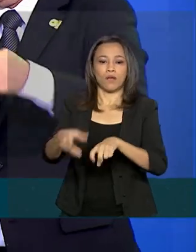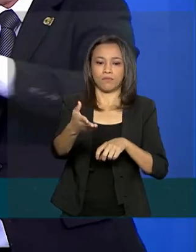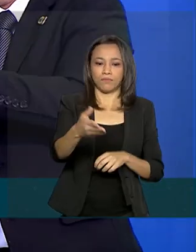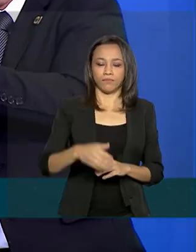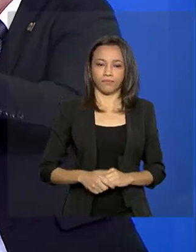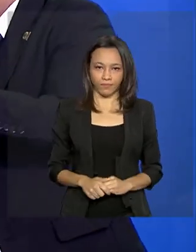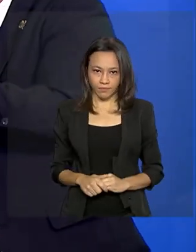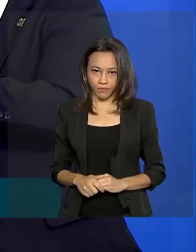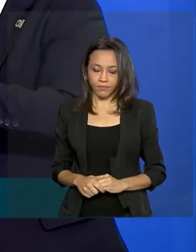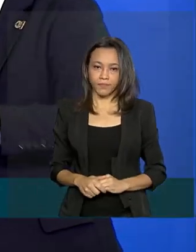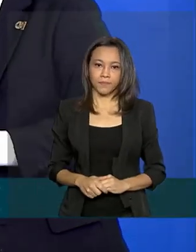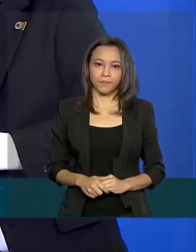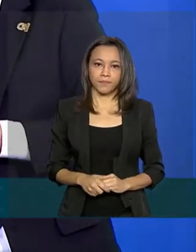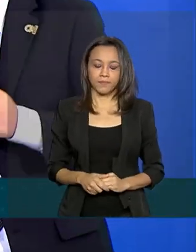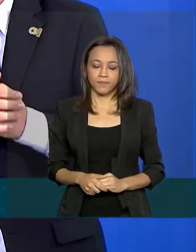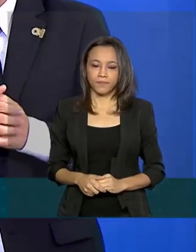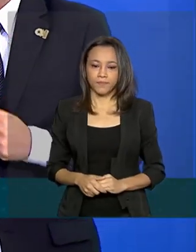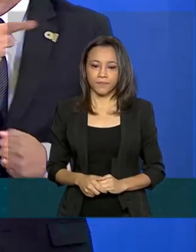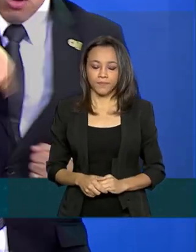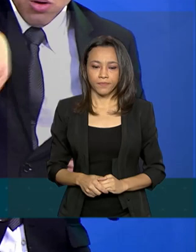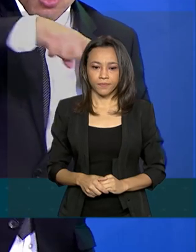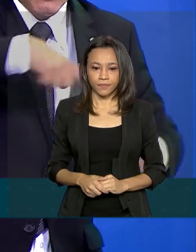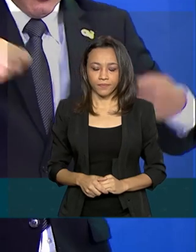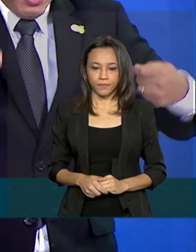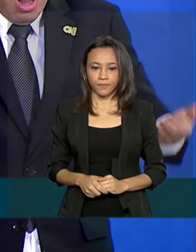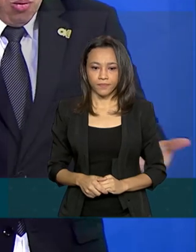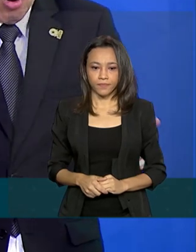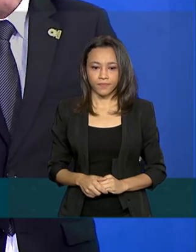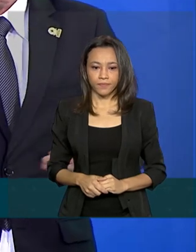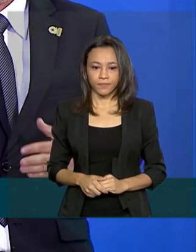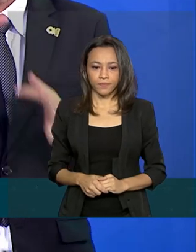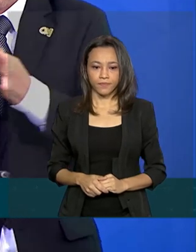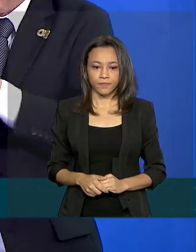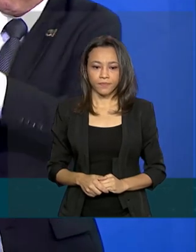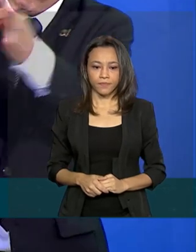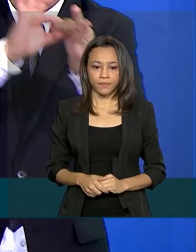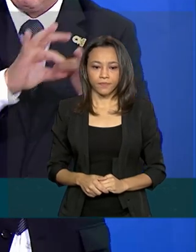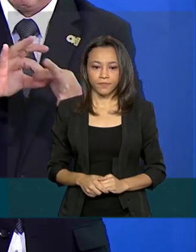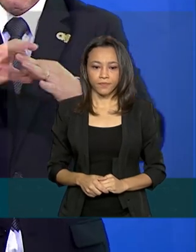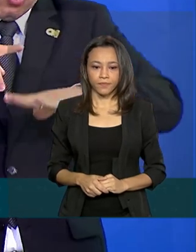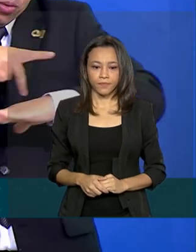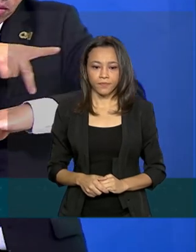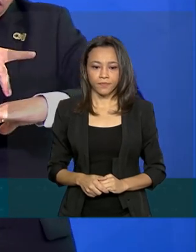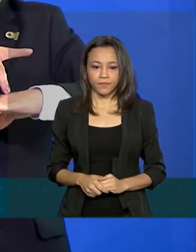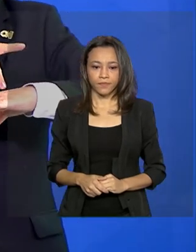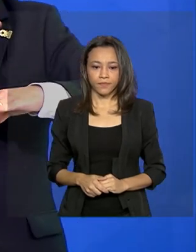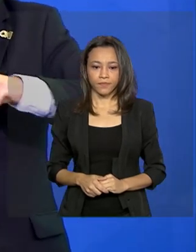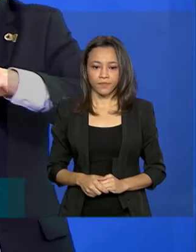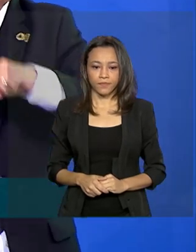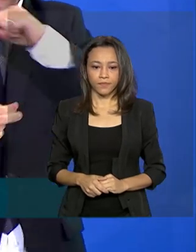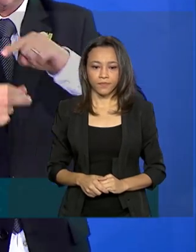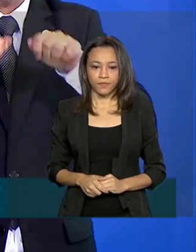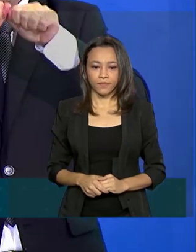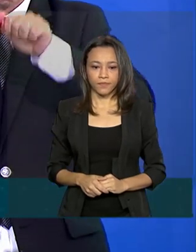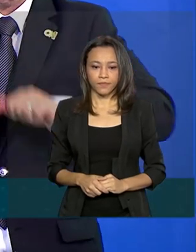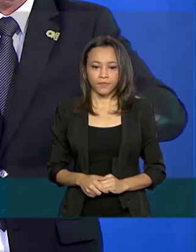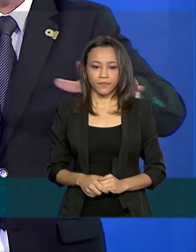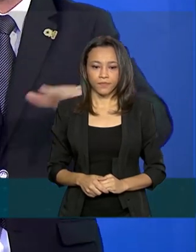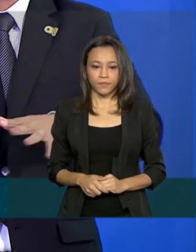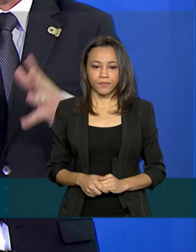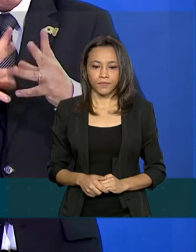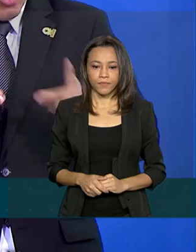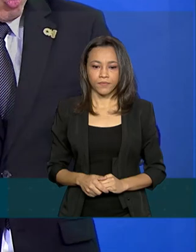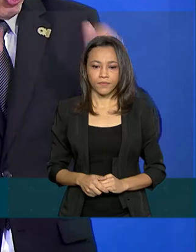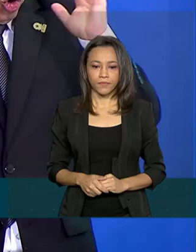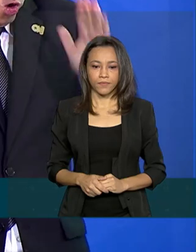continuamos juntos, nós precisamos agora de um Brasil unido, a gente precisa de um país que vença a pandemia e saia melhor dessa